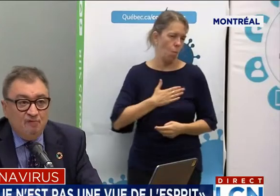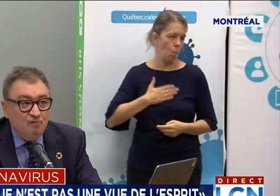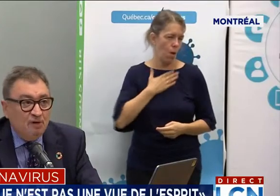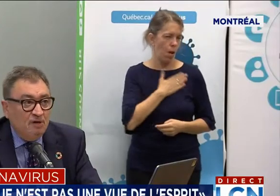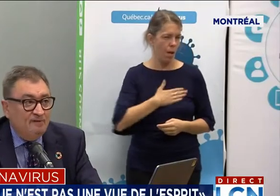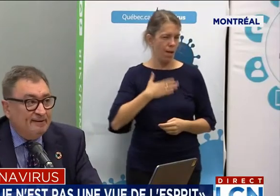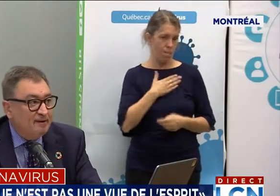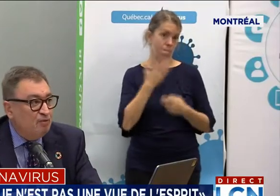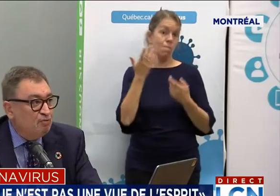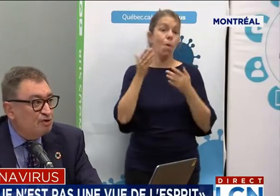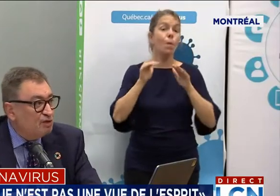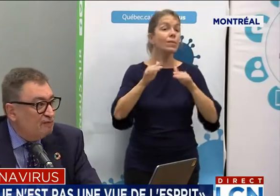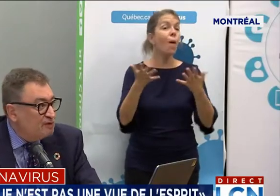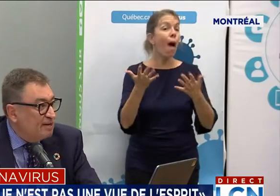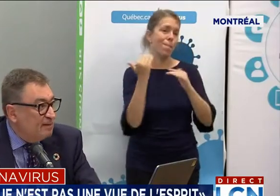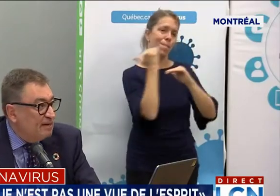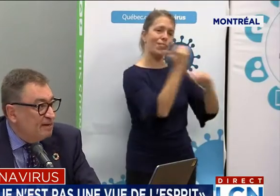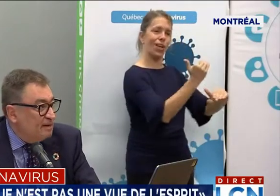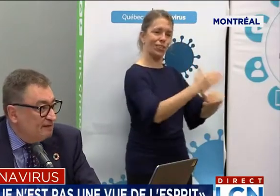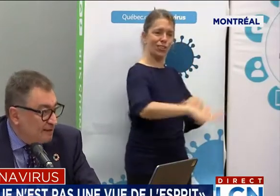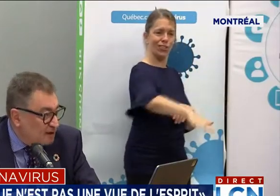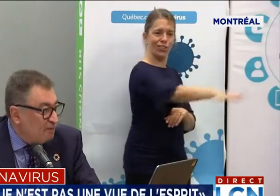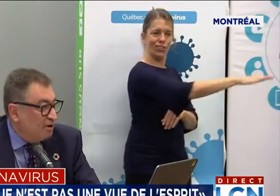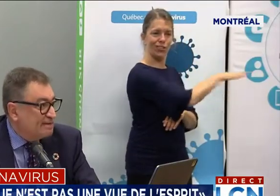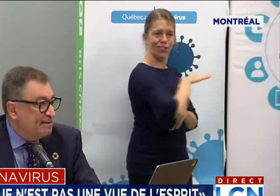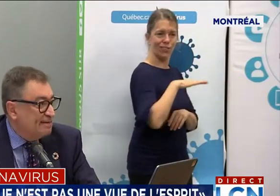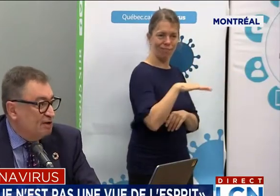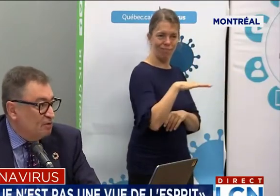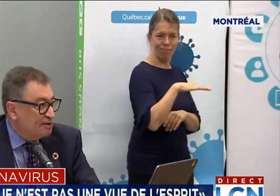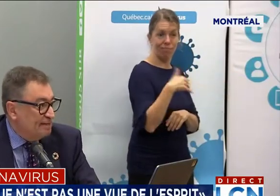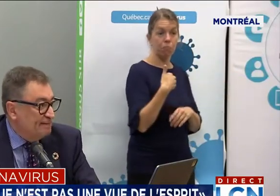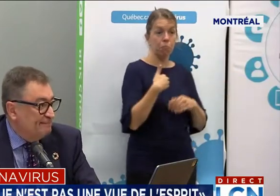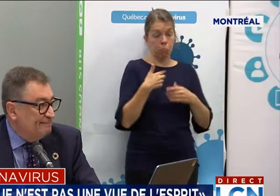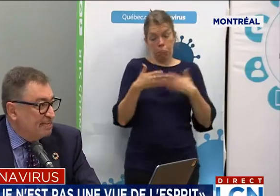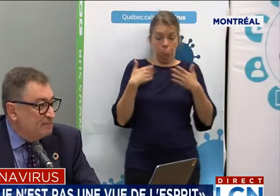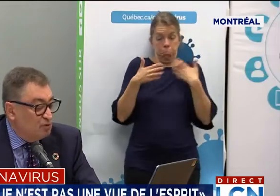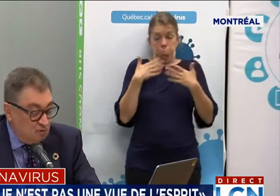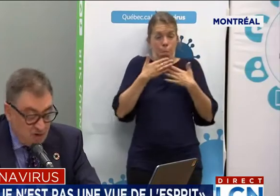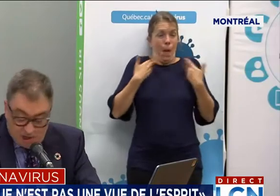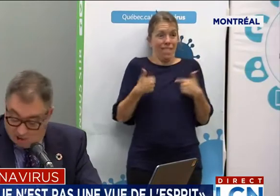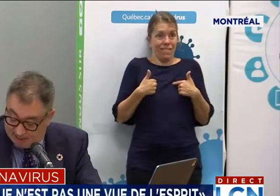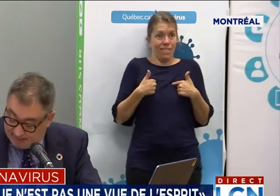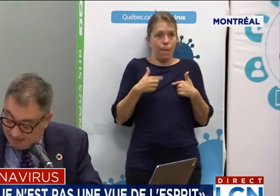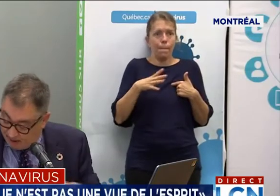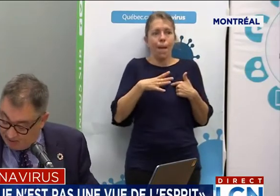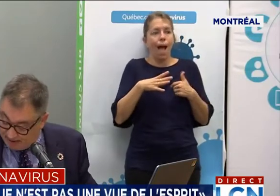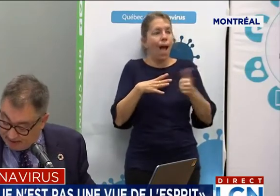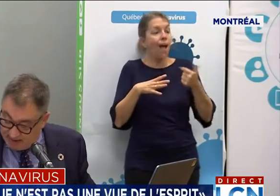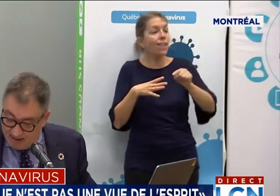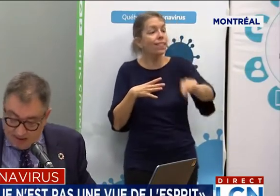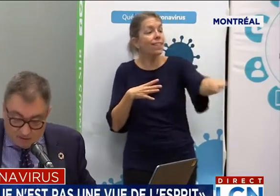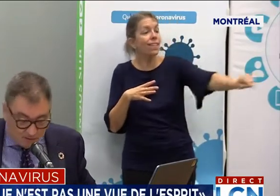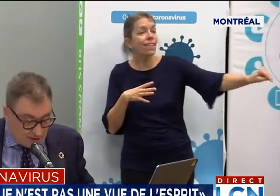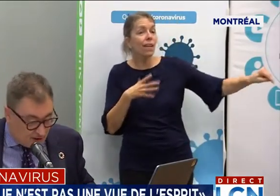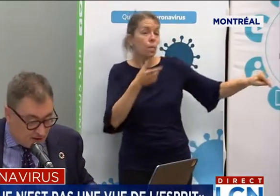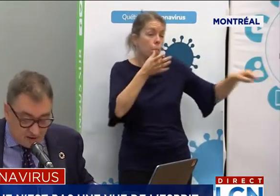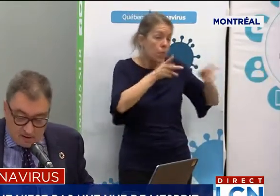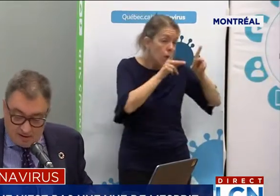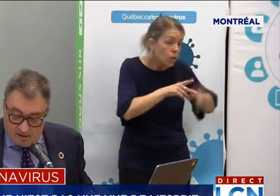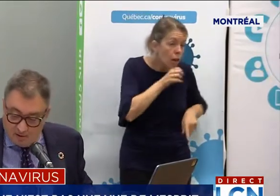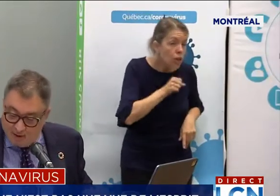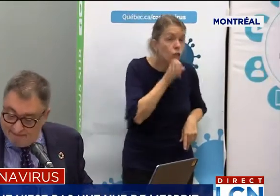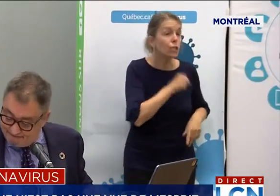pour vous, faites-le pour ceux que vous aimez, faites-le pour la santé de nos aînés. Merci beaucoup. Je cède la parole maintenant au